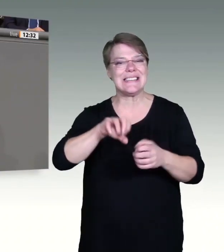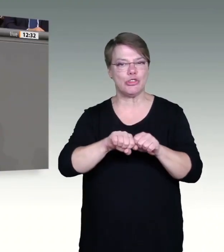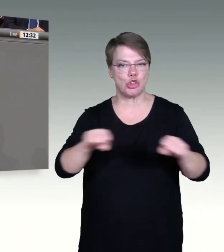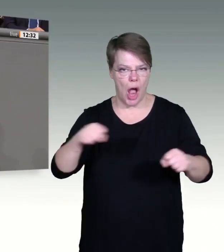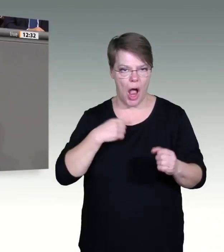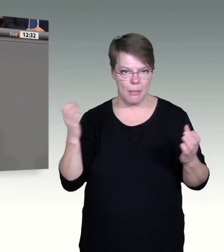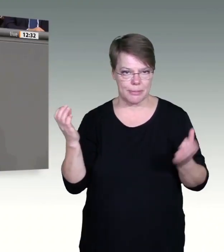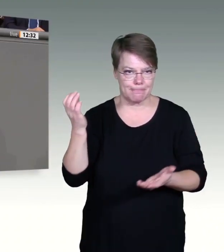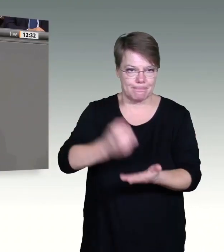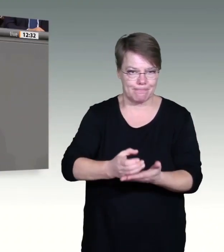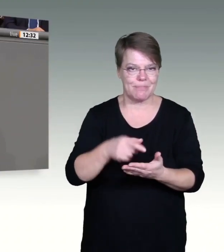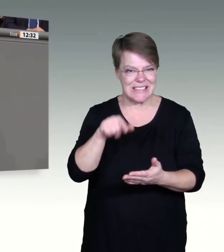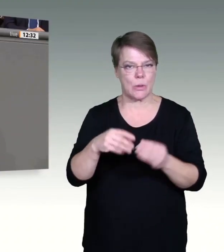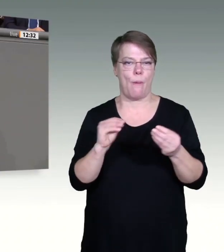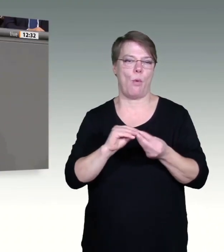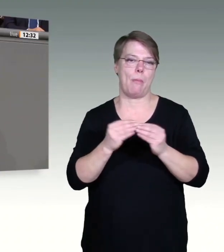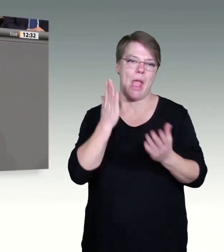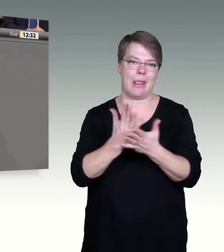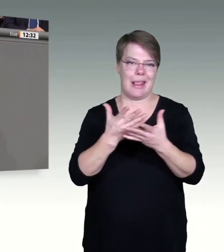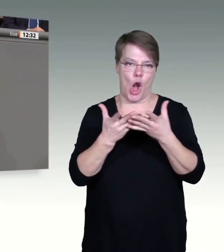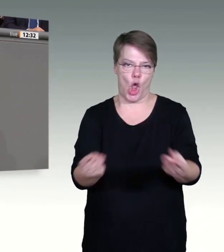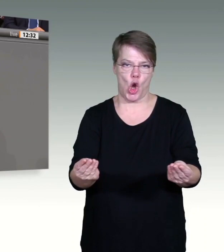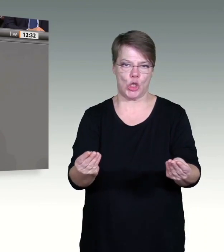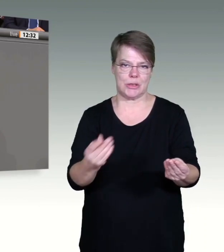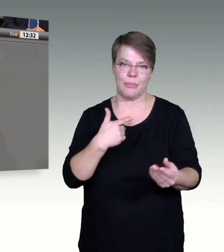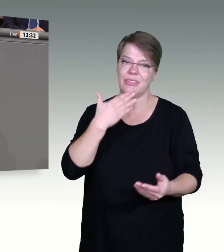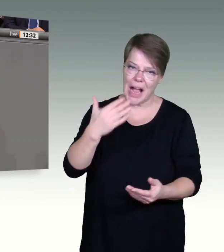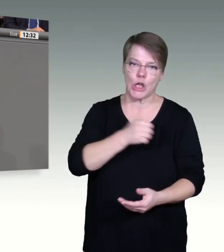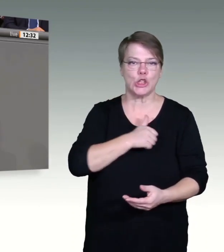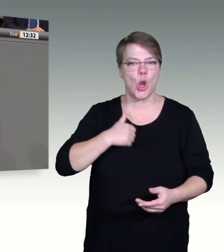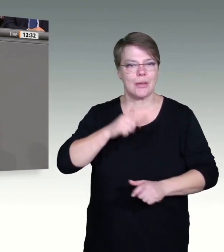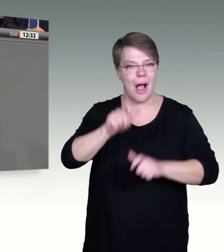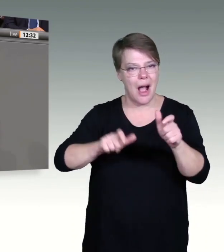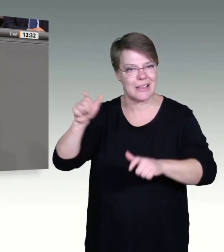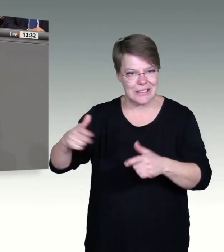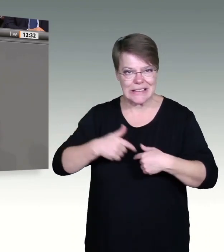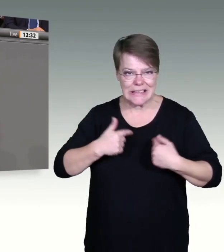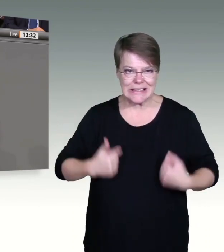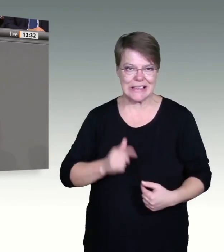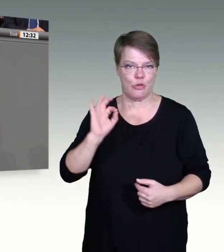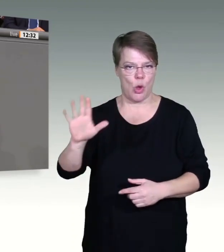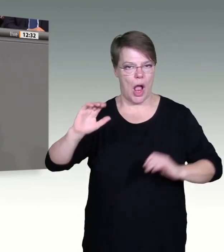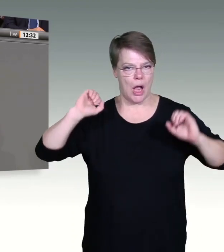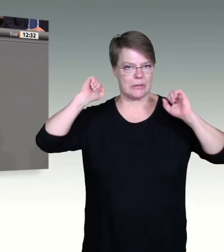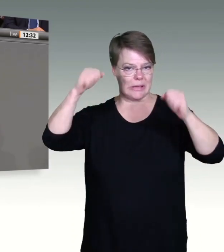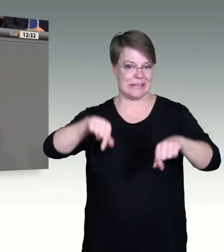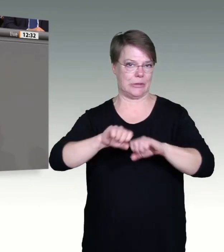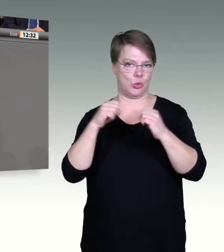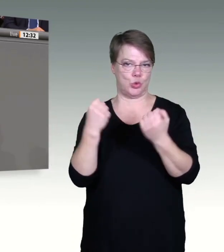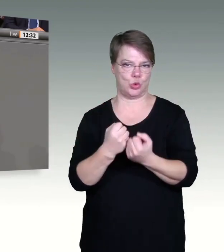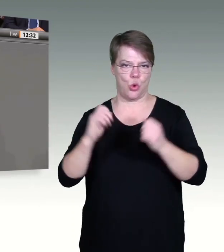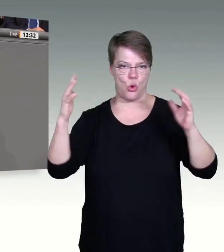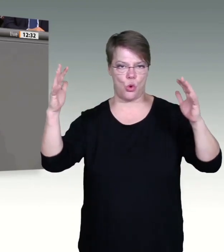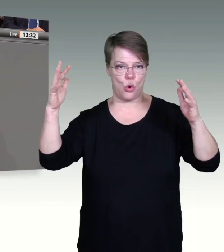wird durch dieses Gesetz eine Grundlage für einen festgelegten Zeitraum Wir brauchen alle Kräfte, die nötig sind,